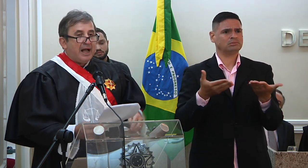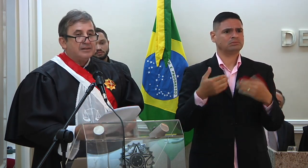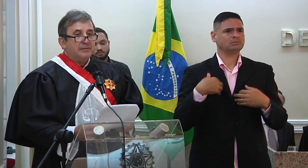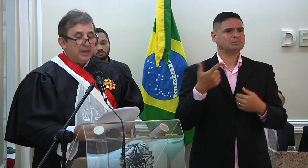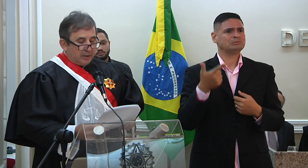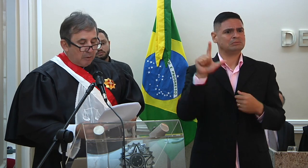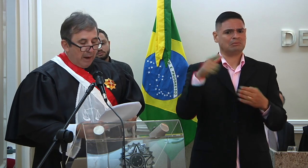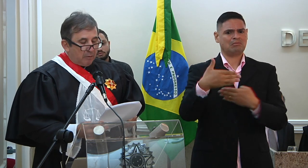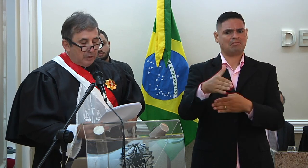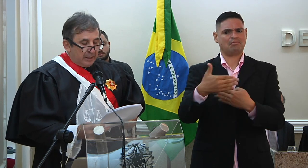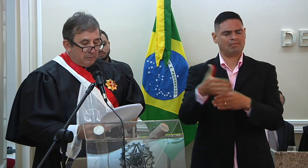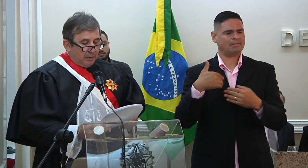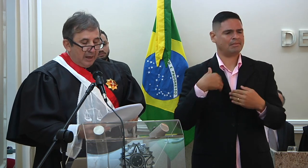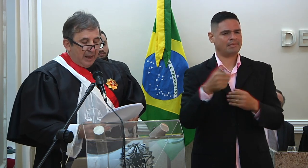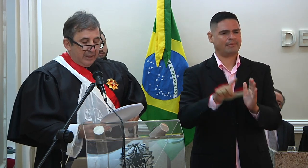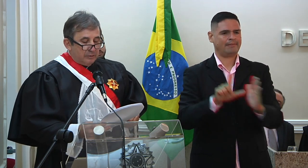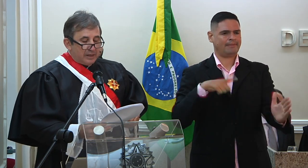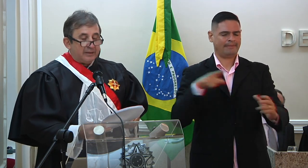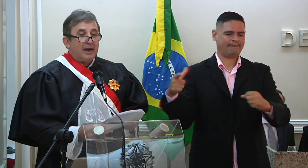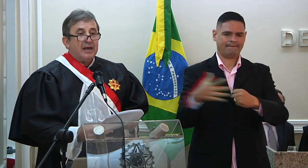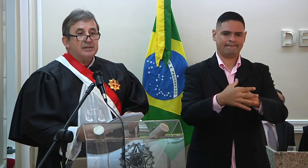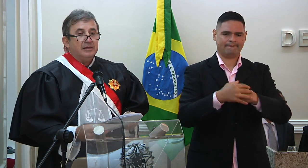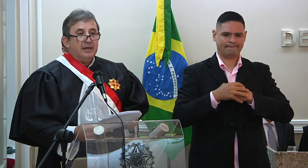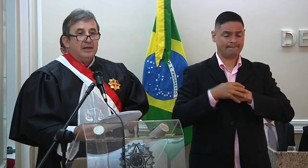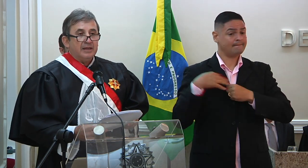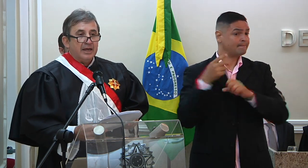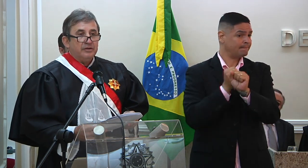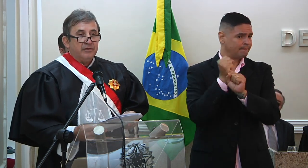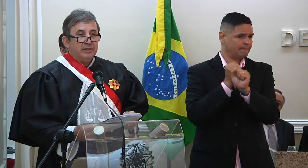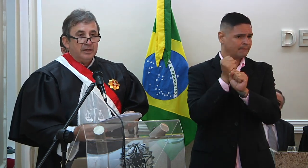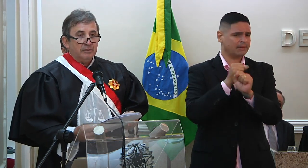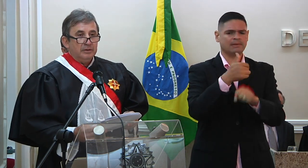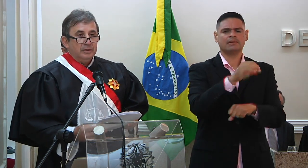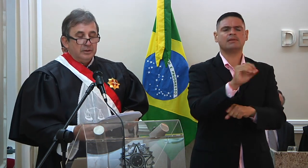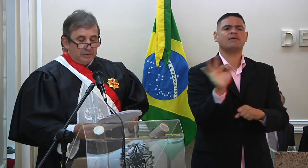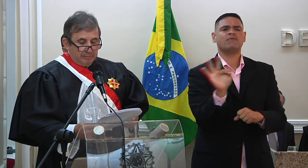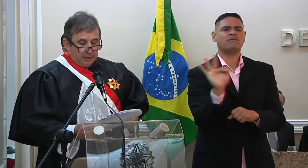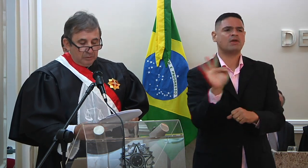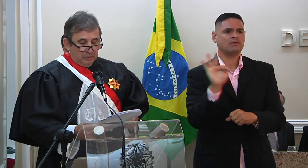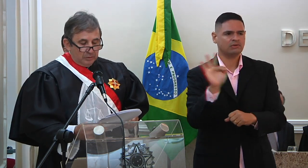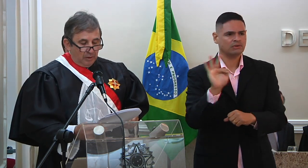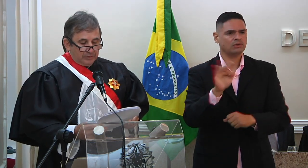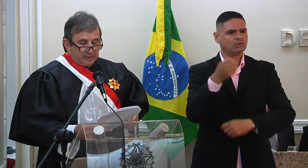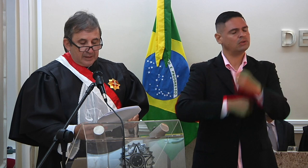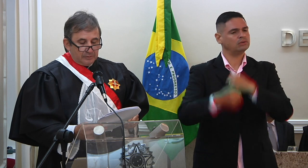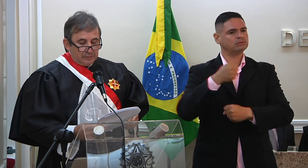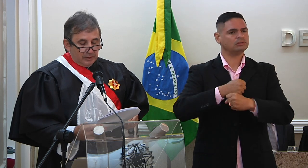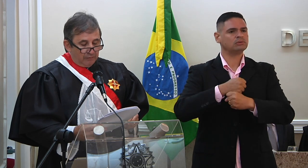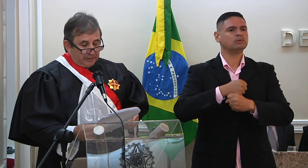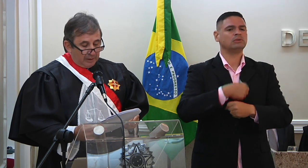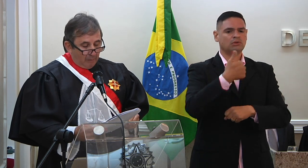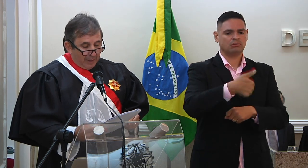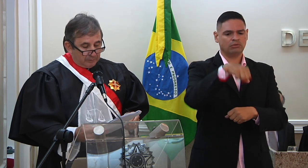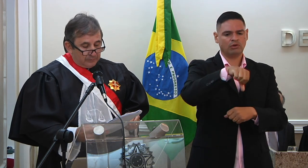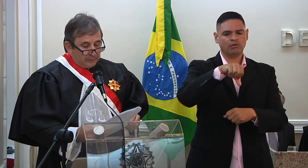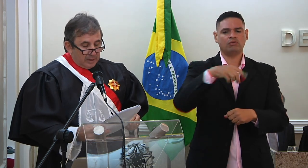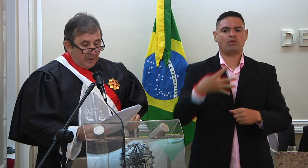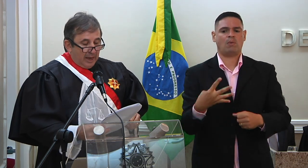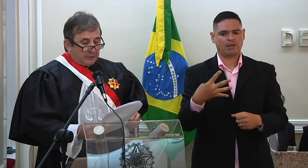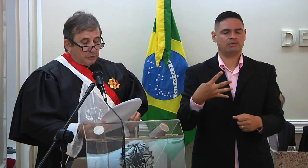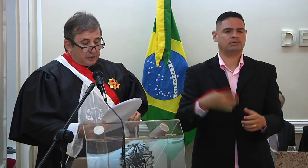da mesma casa que o acolheu há anos atrás, em 10 de fevereiro de 1994.